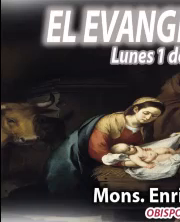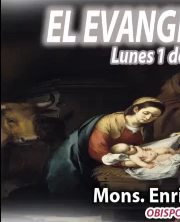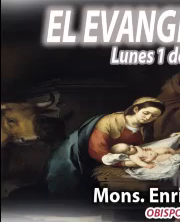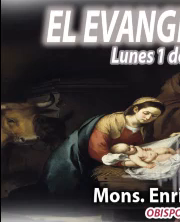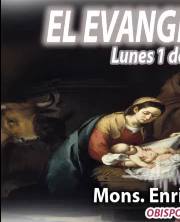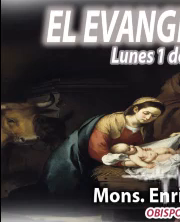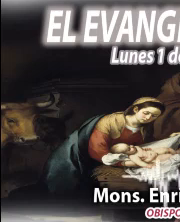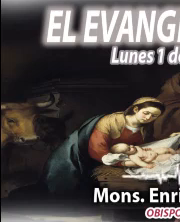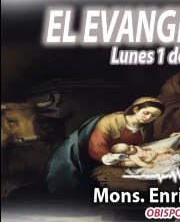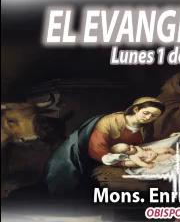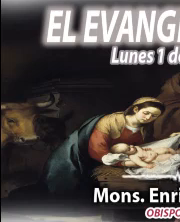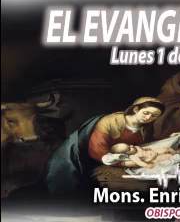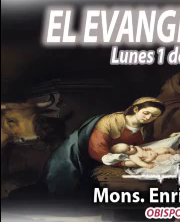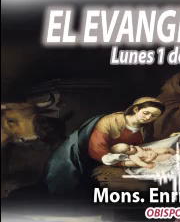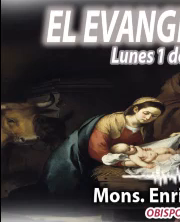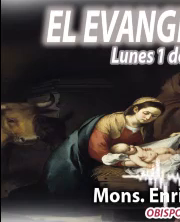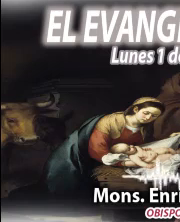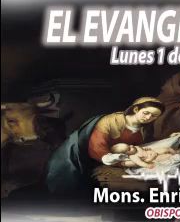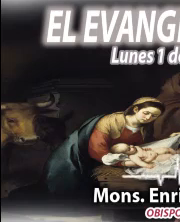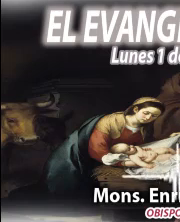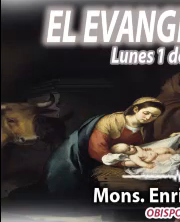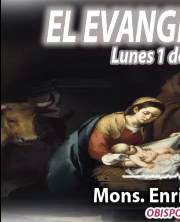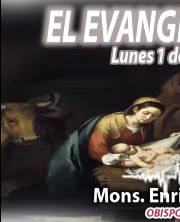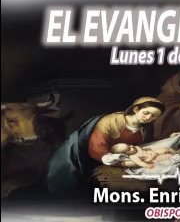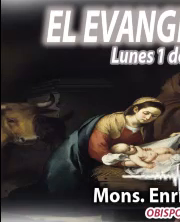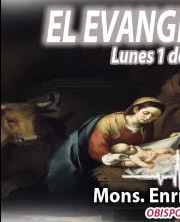Jesús nace, se renueva la esperanza